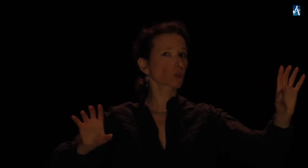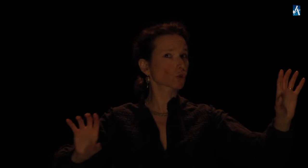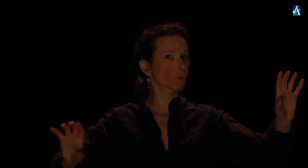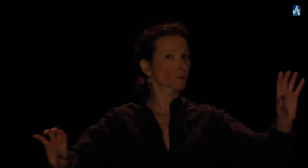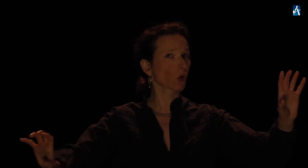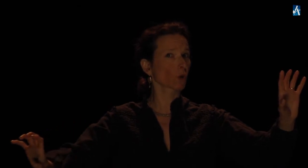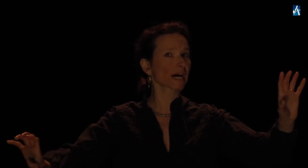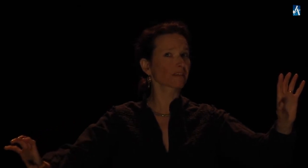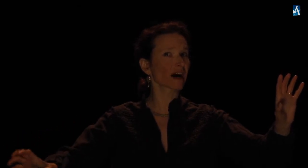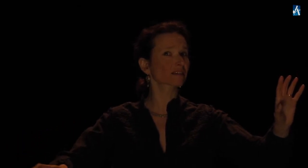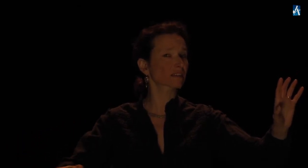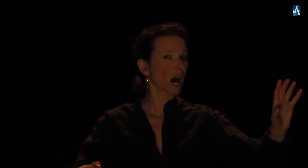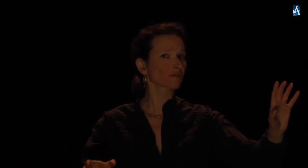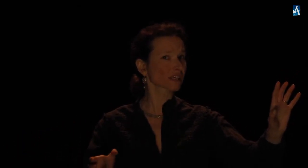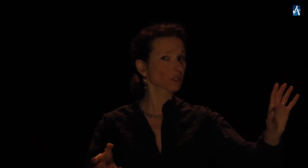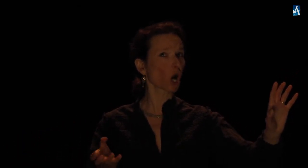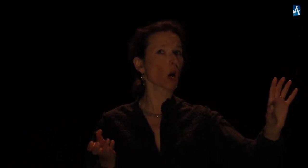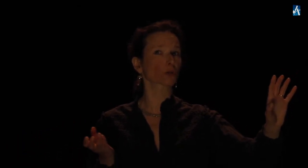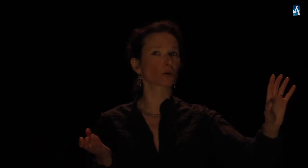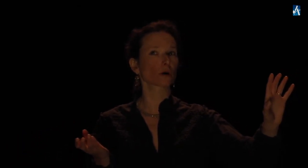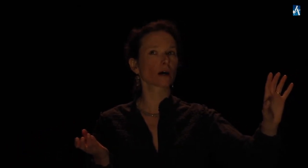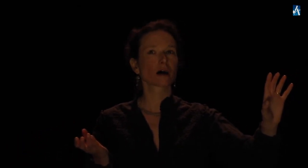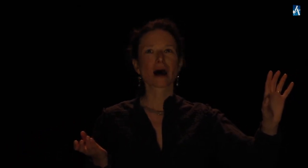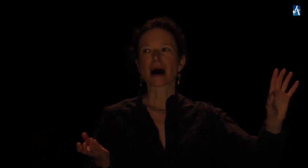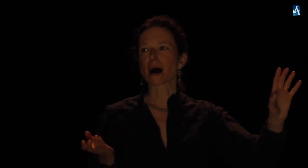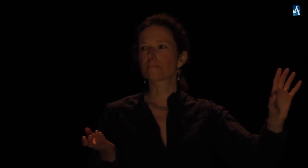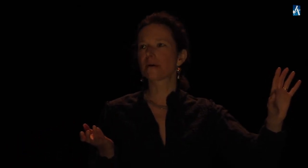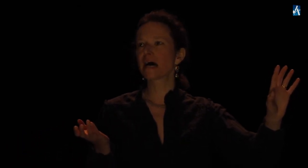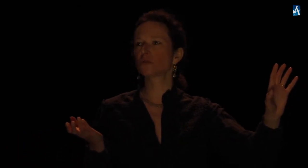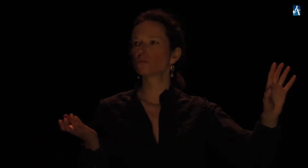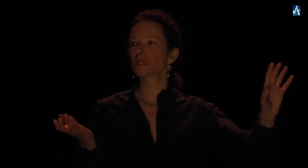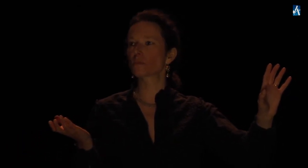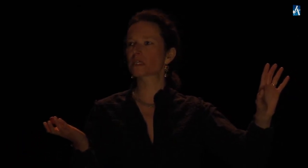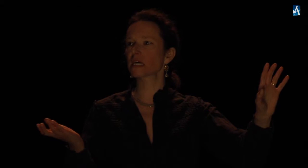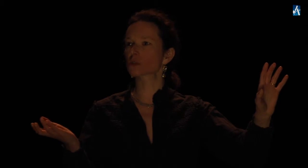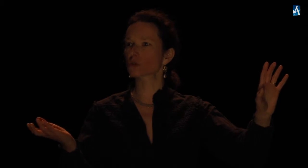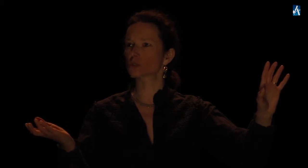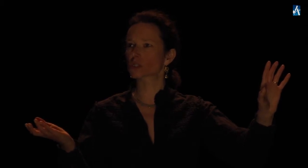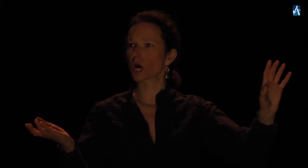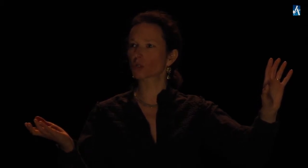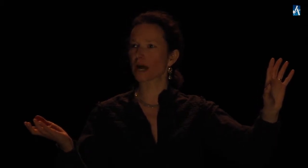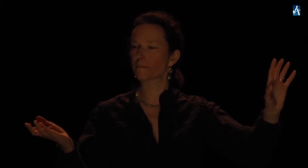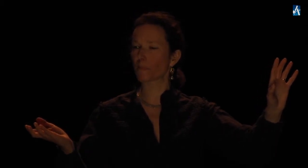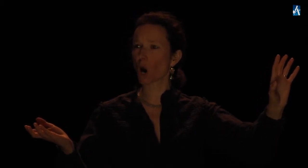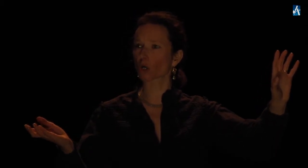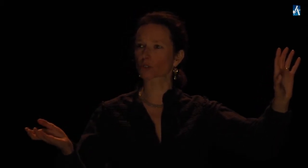de soupçon En arrivant sans escorte A peine mis le pied Sur le seuil de la porte